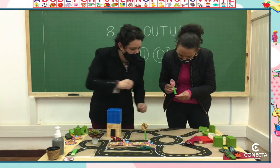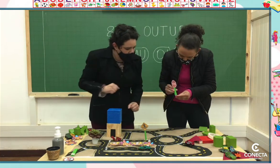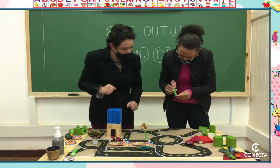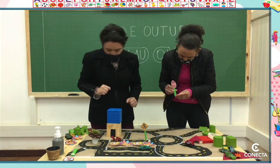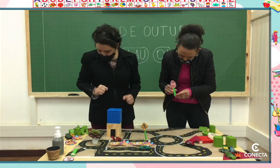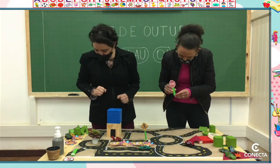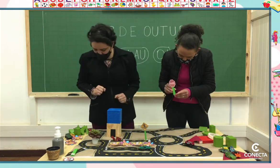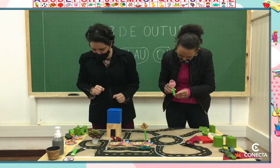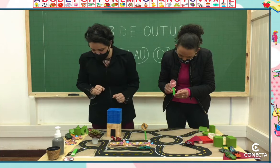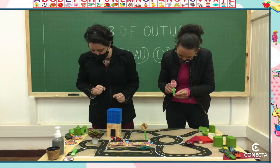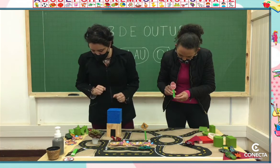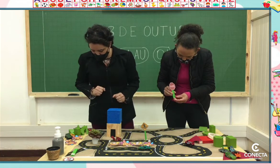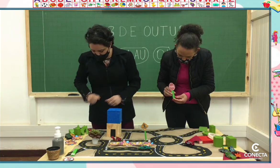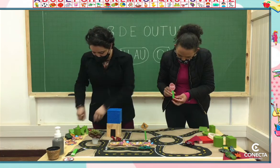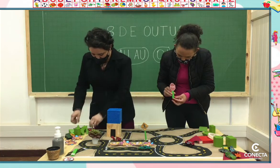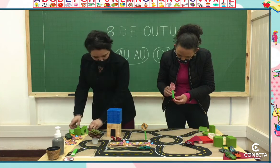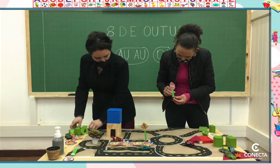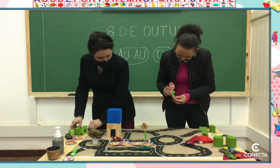Lá embaixo, né?